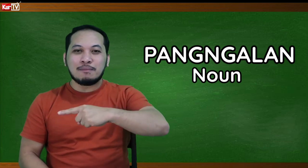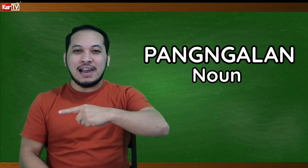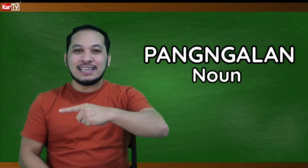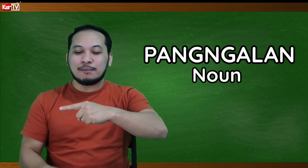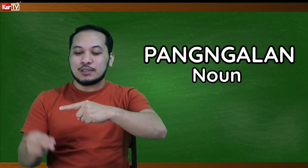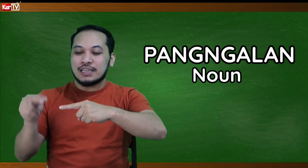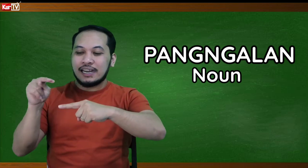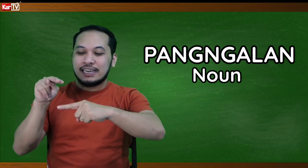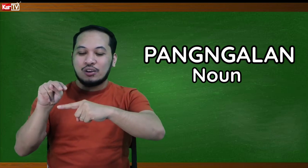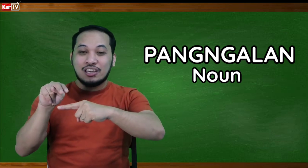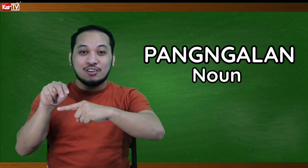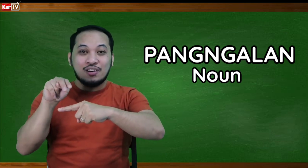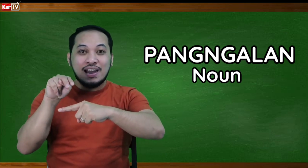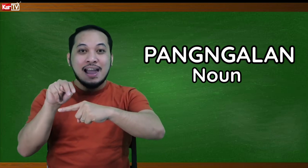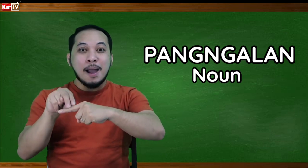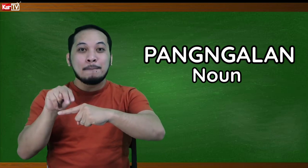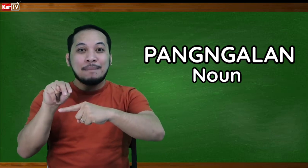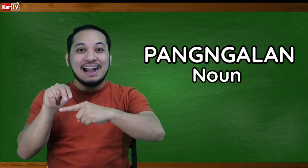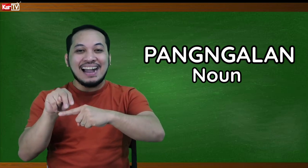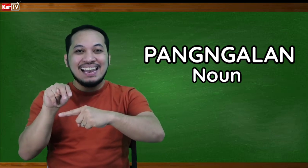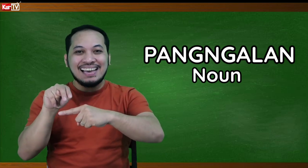kamay tapos nakaganito rin kayo. Pangalan.